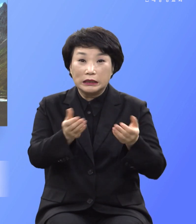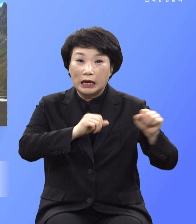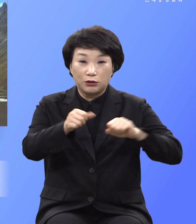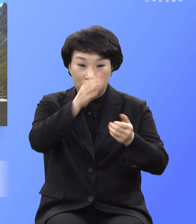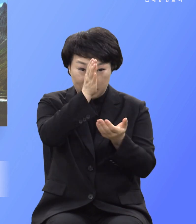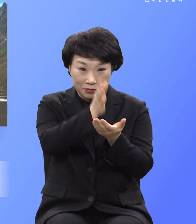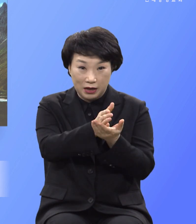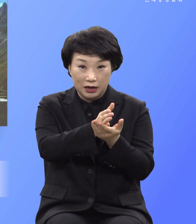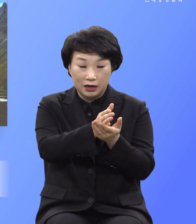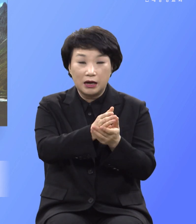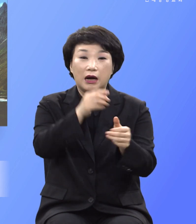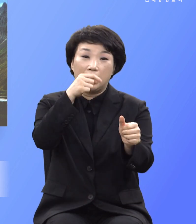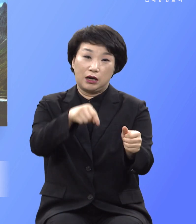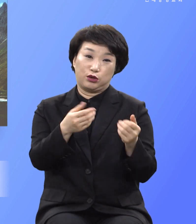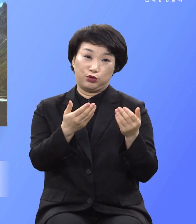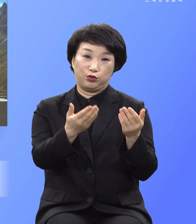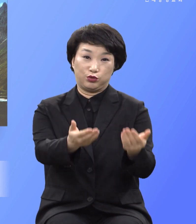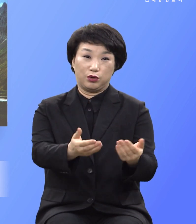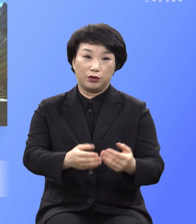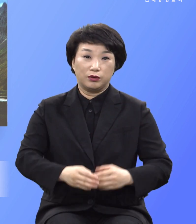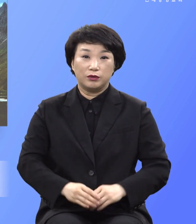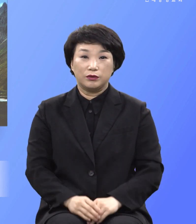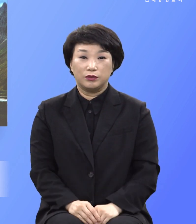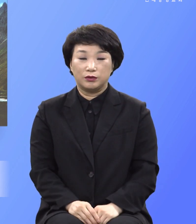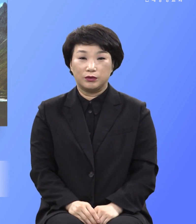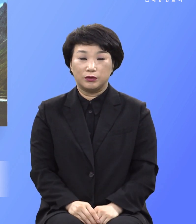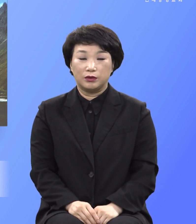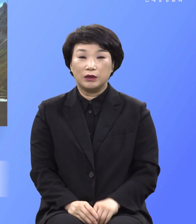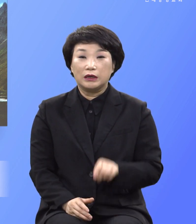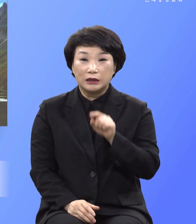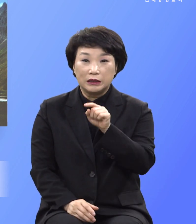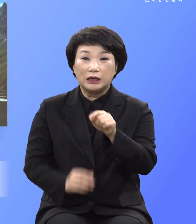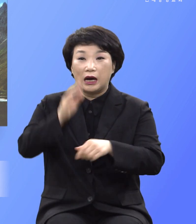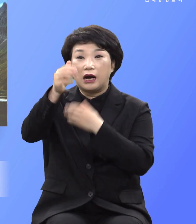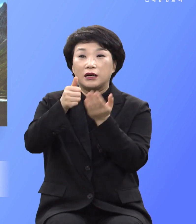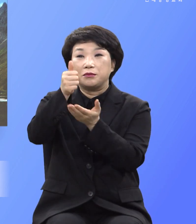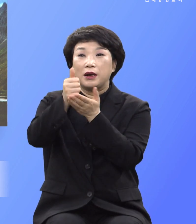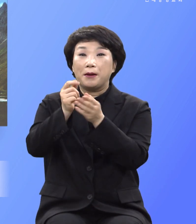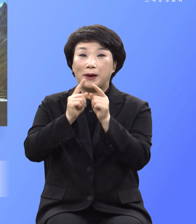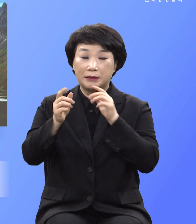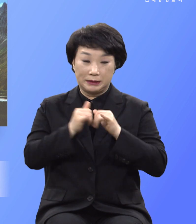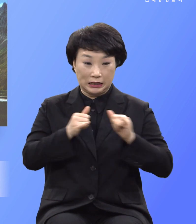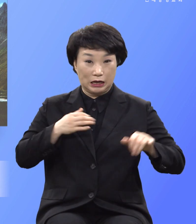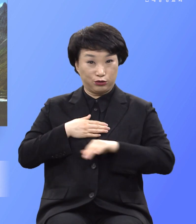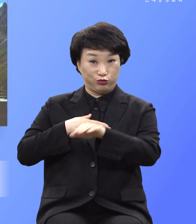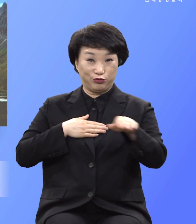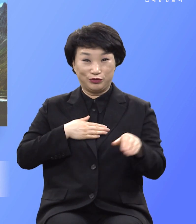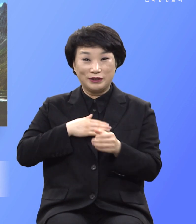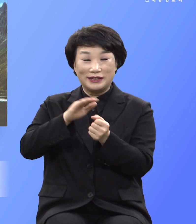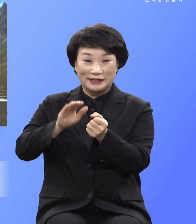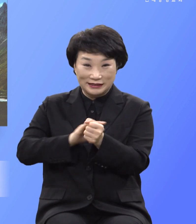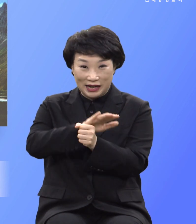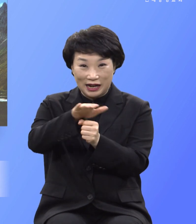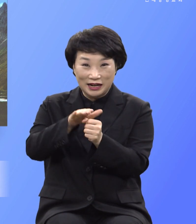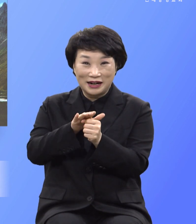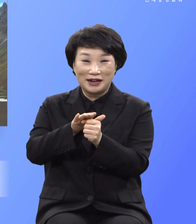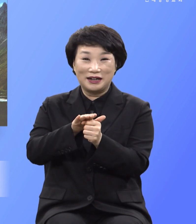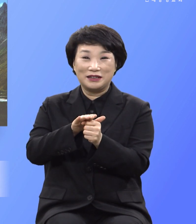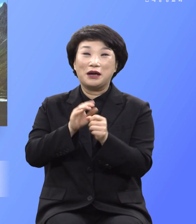말라고 일러주셨으니 그 말씀이 인간을 사랑하심에 얼마나